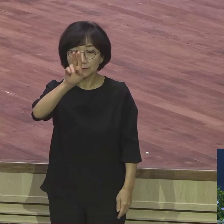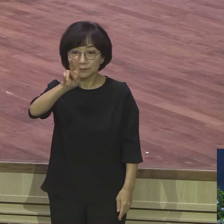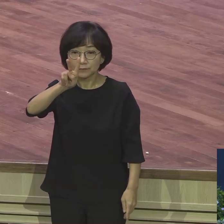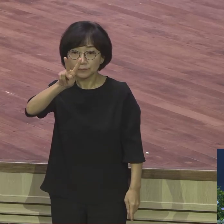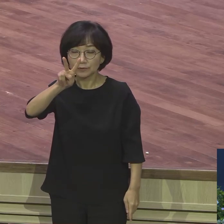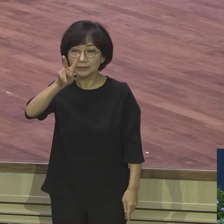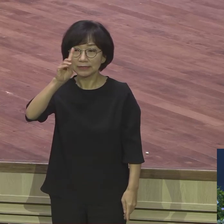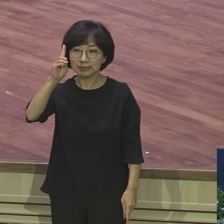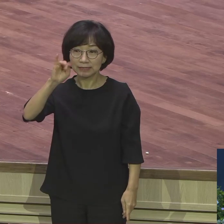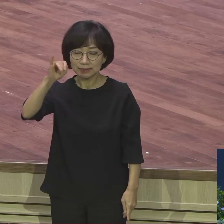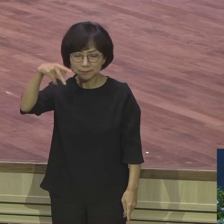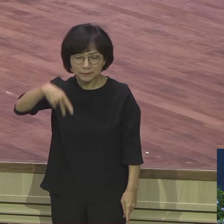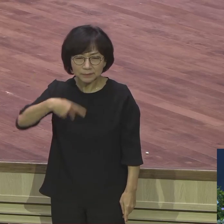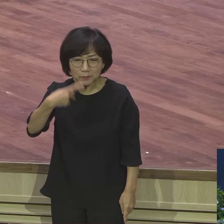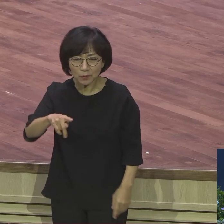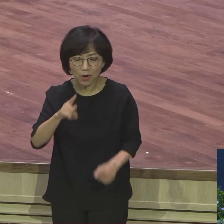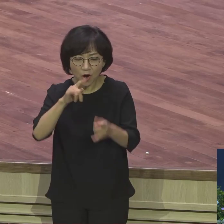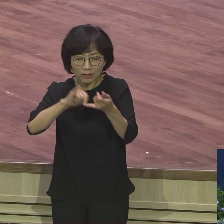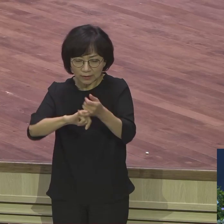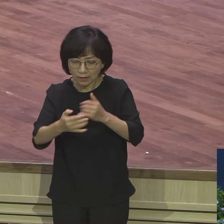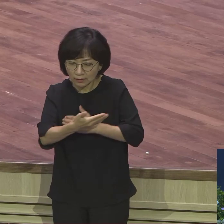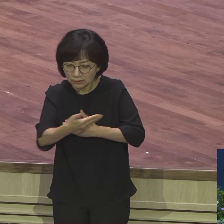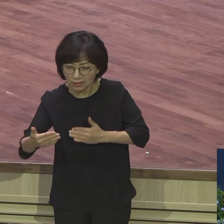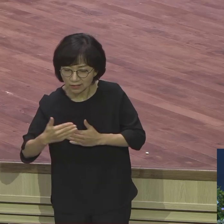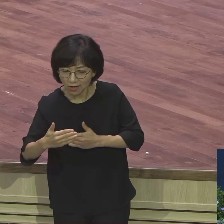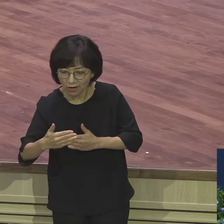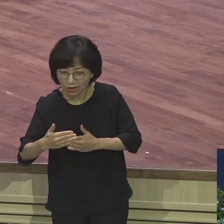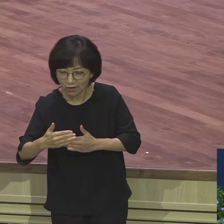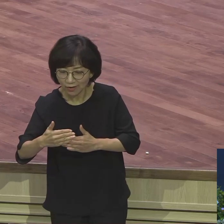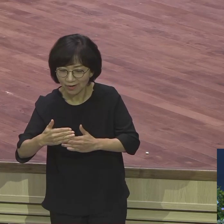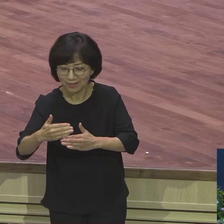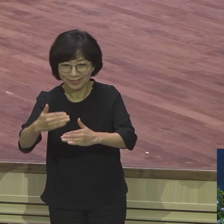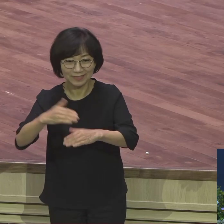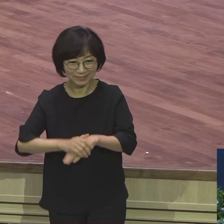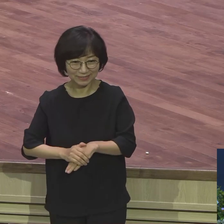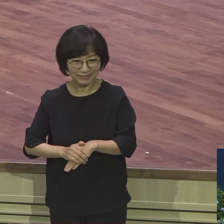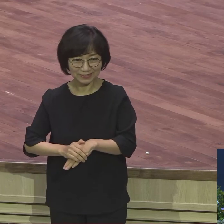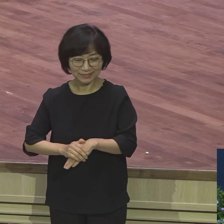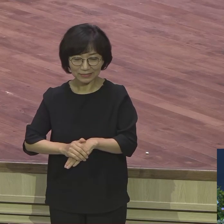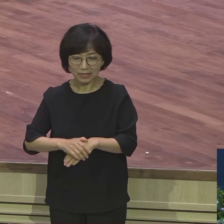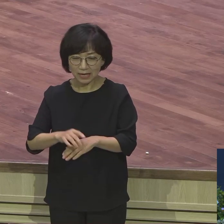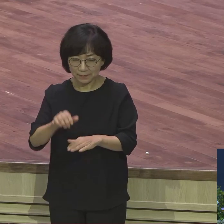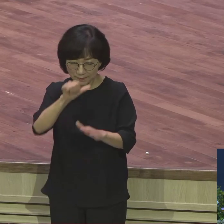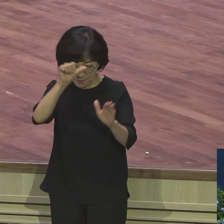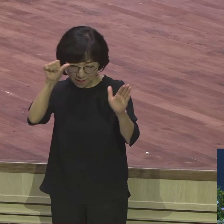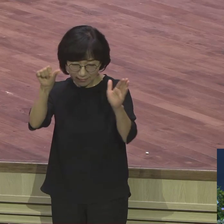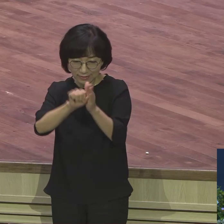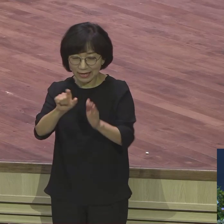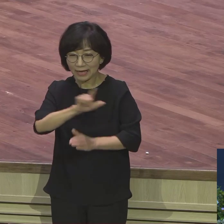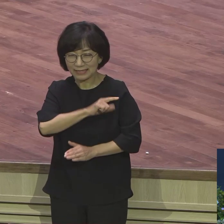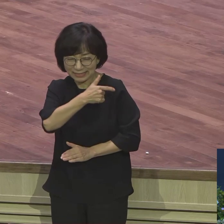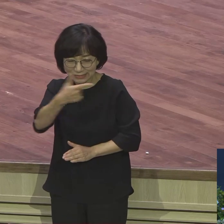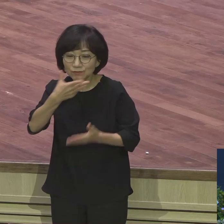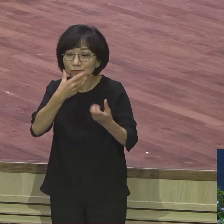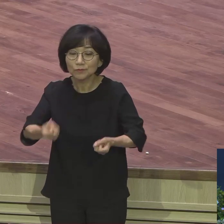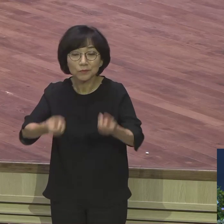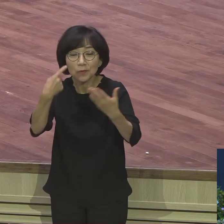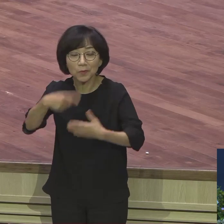여정. 그러니까 24 이것이 최고 인생의 축복이다. 특히 오늘 이 자리에 있는